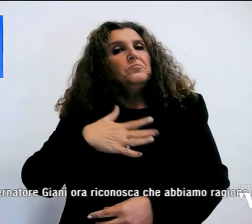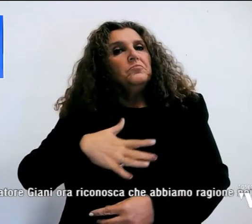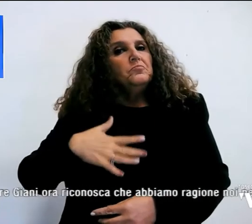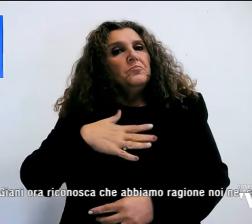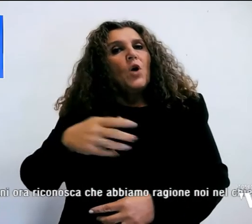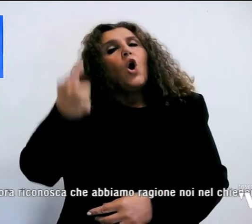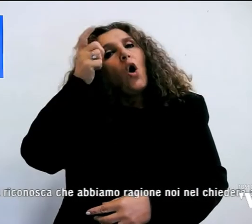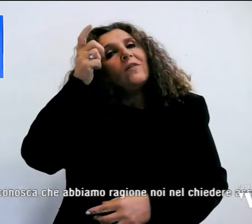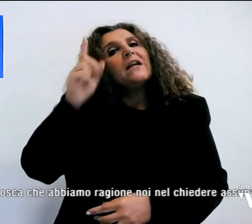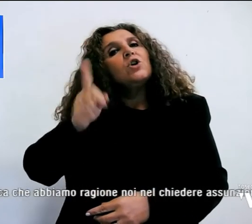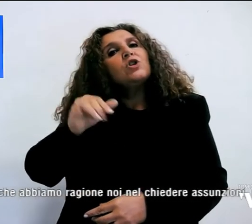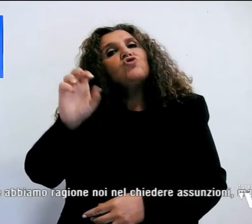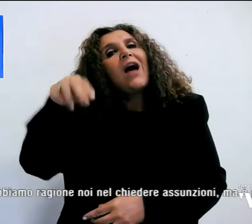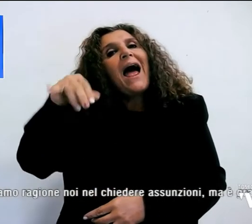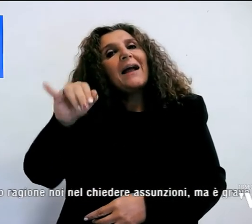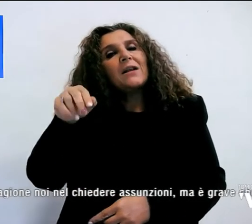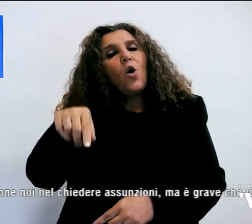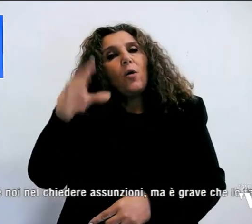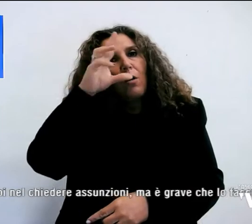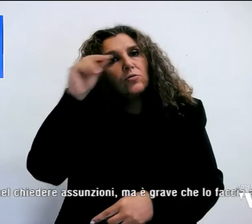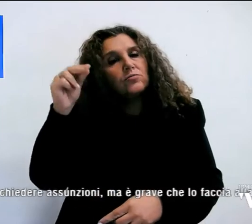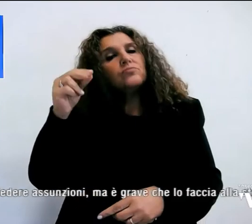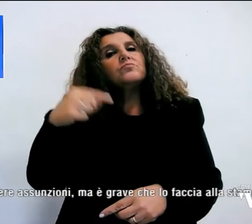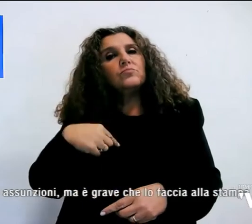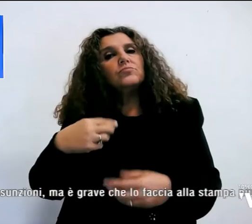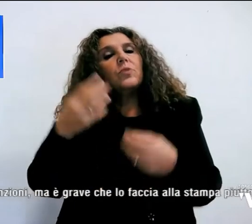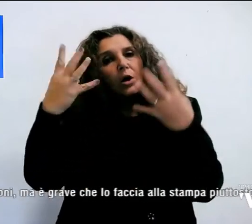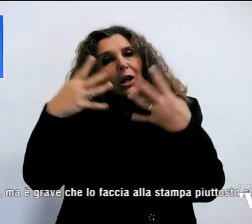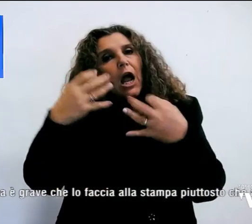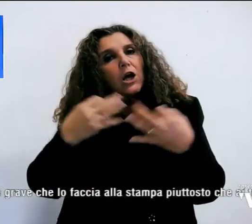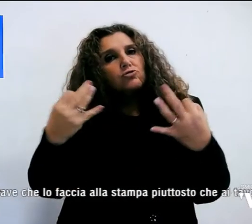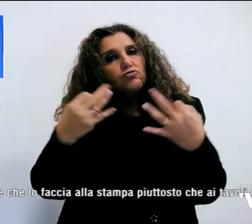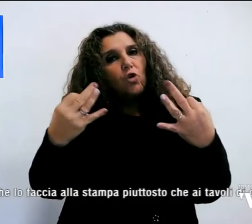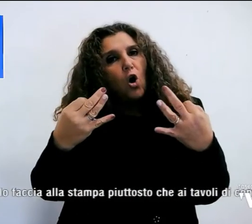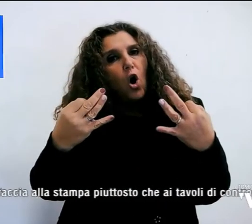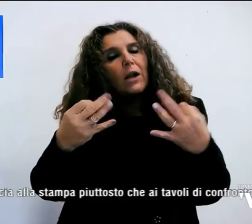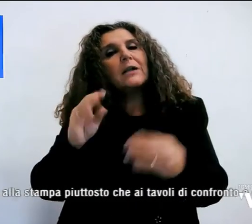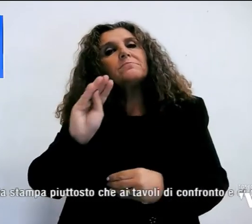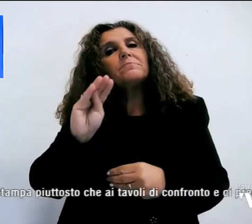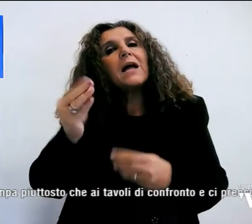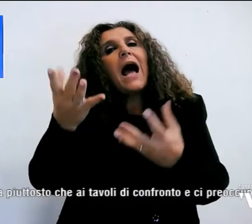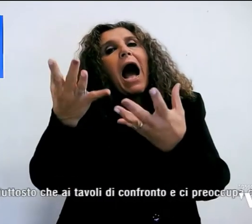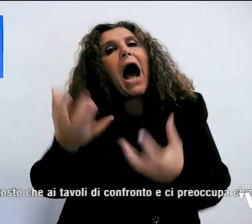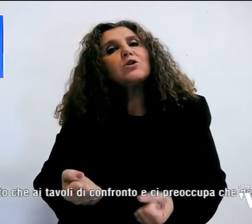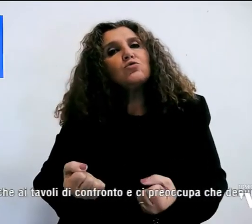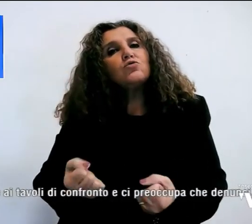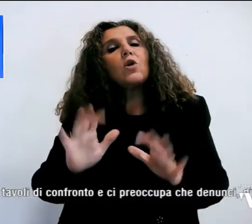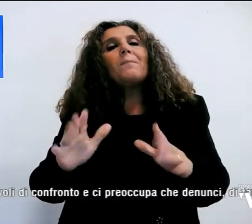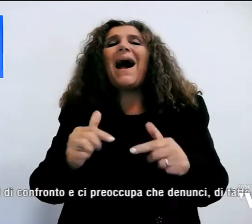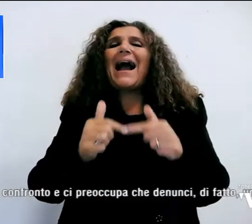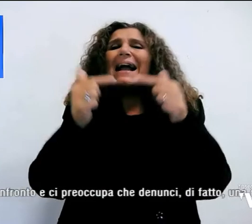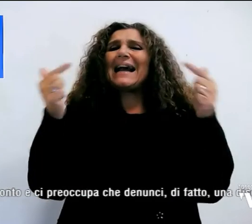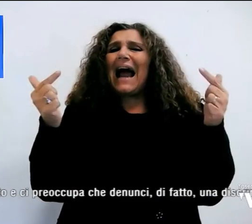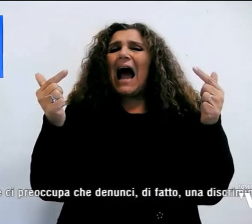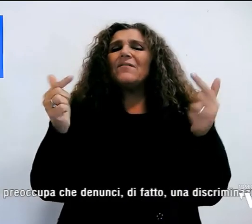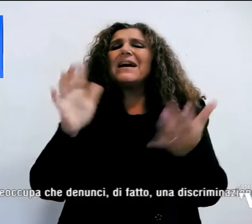Gianni ora riconosca che abbiamo ragione noi nel chiedere assunzioni, ma è grave che lo faccia sulla stampa